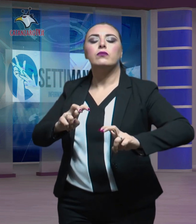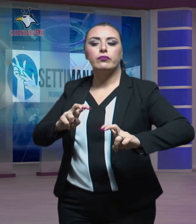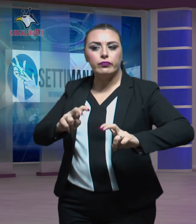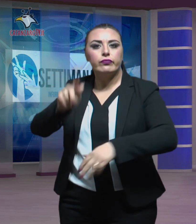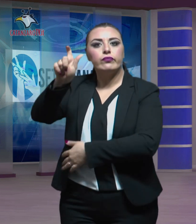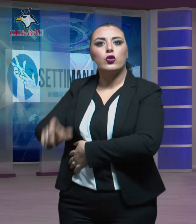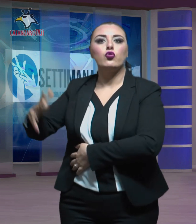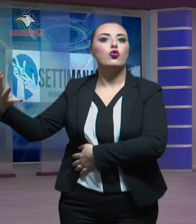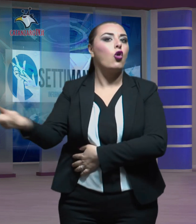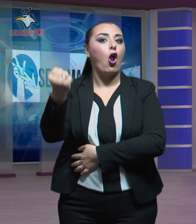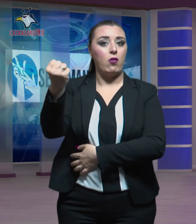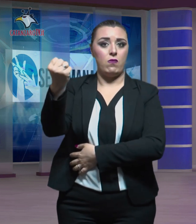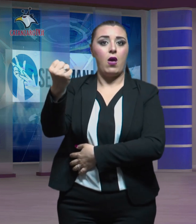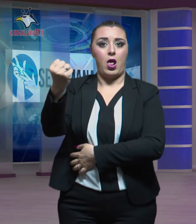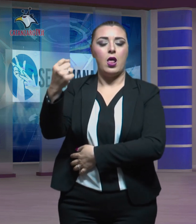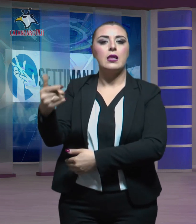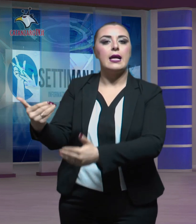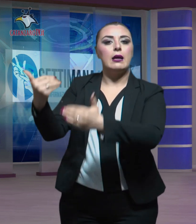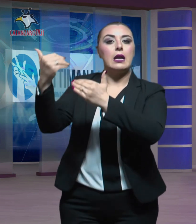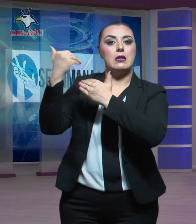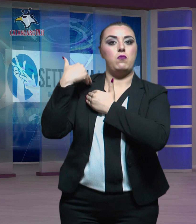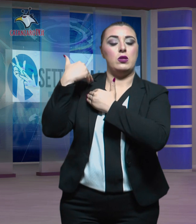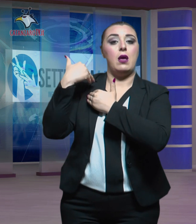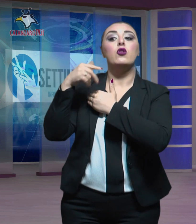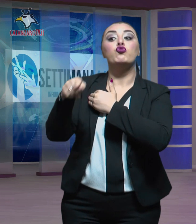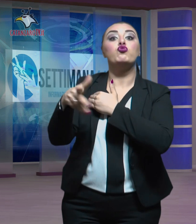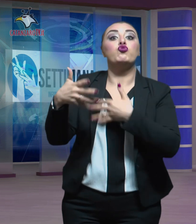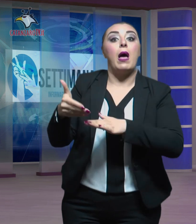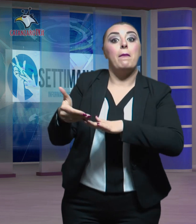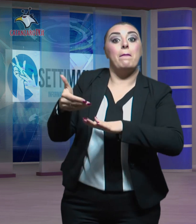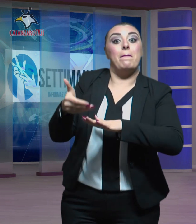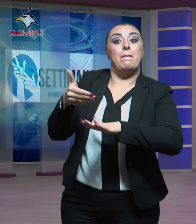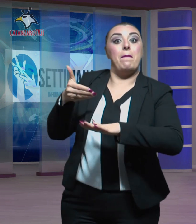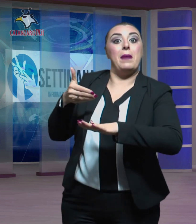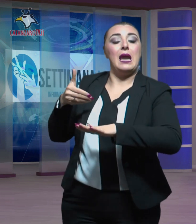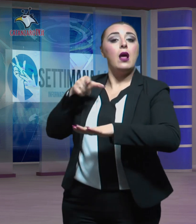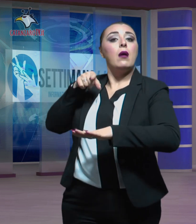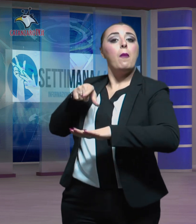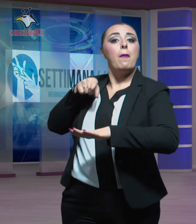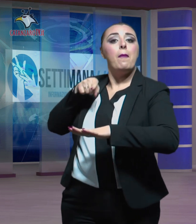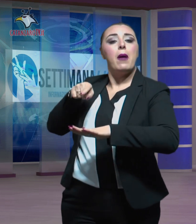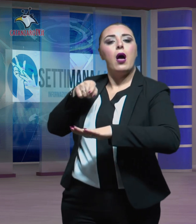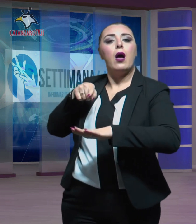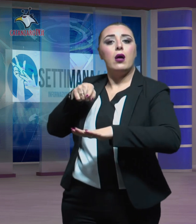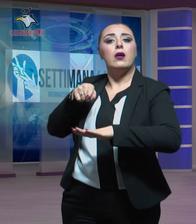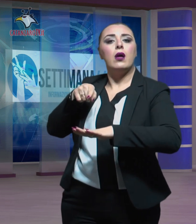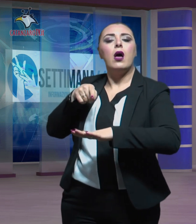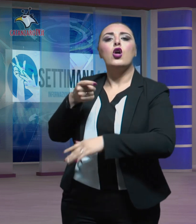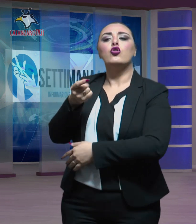identificato la responsabile che già nelle ore precedenti aveva